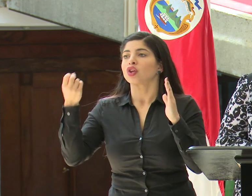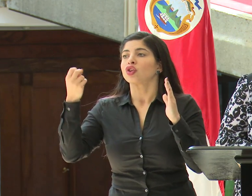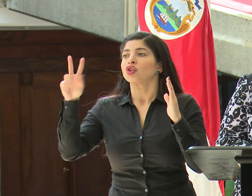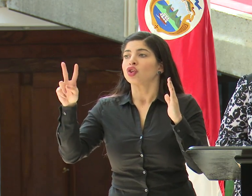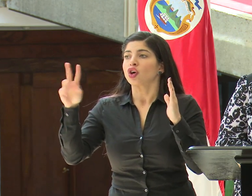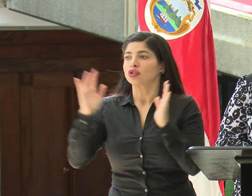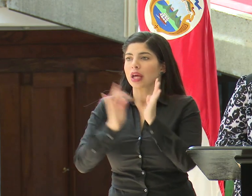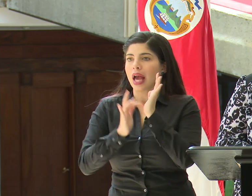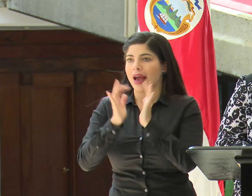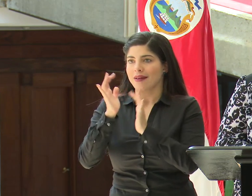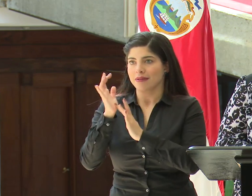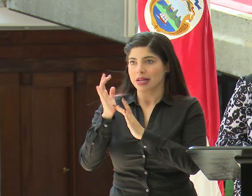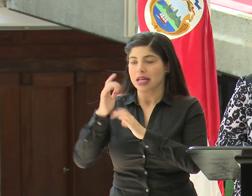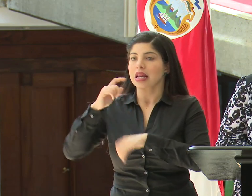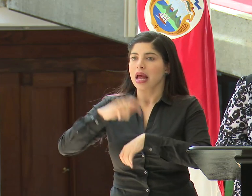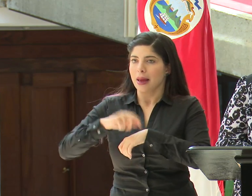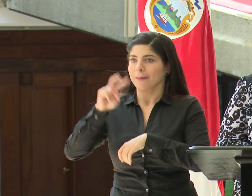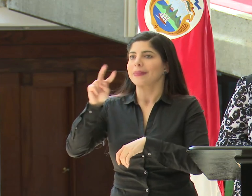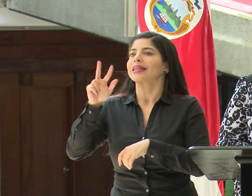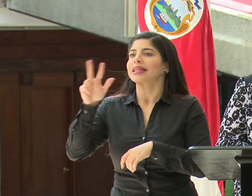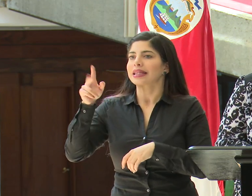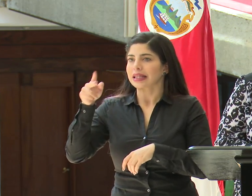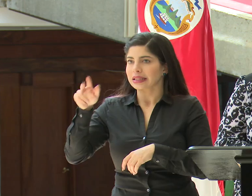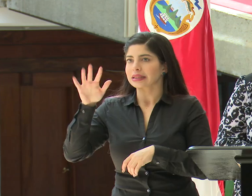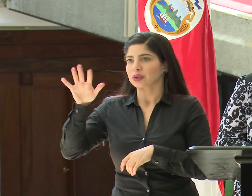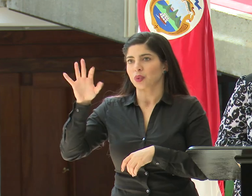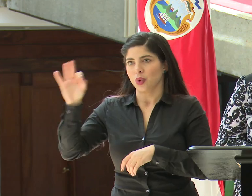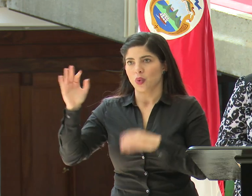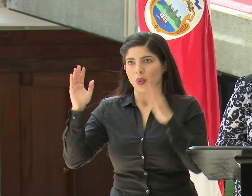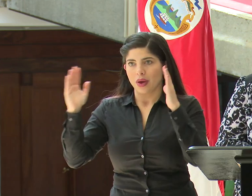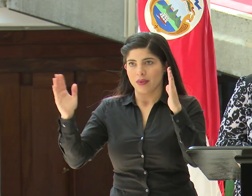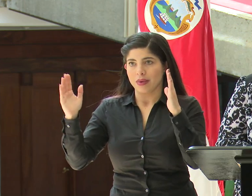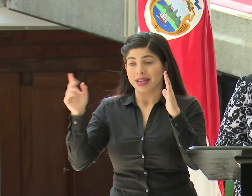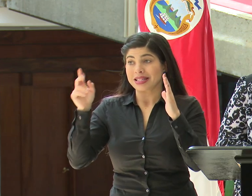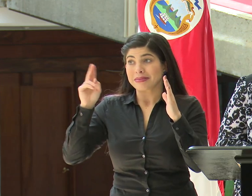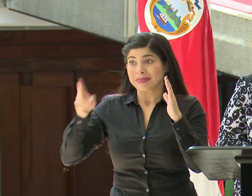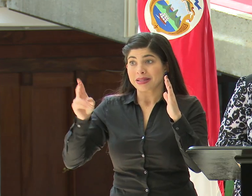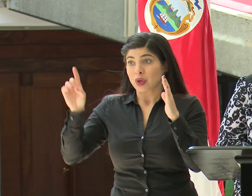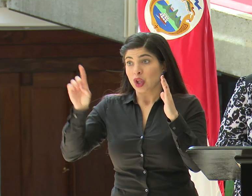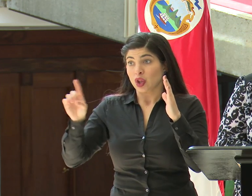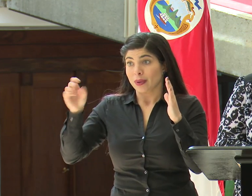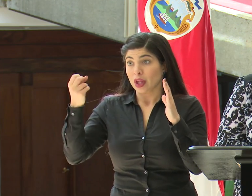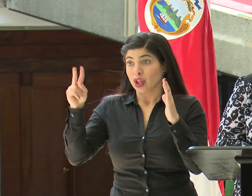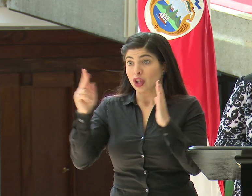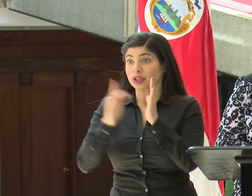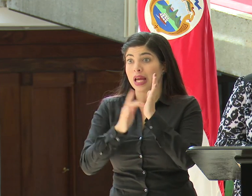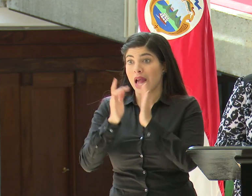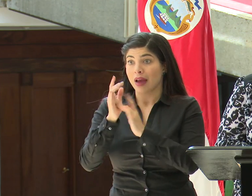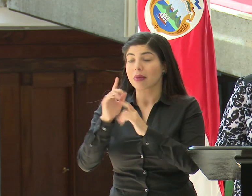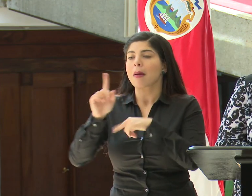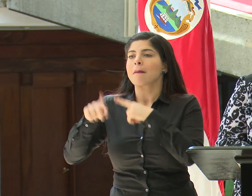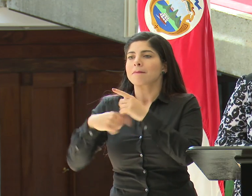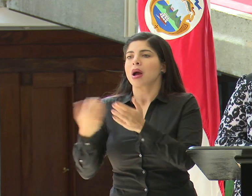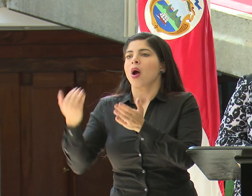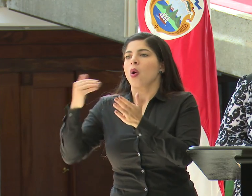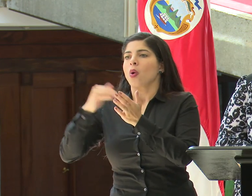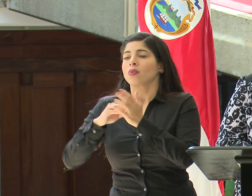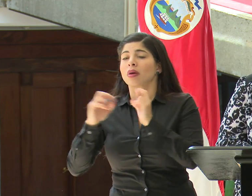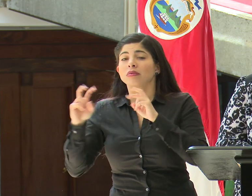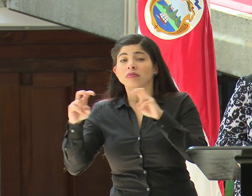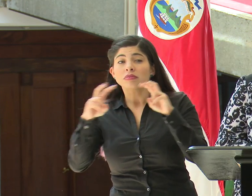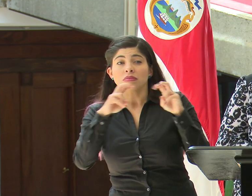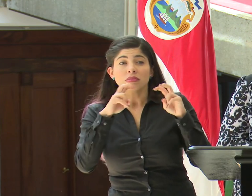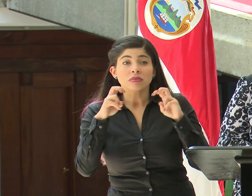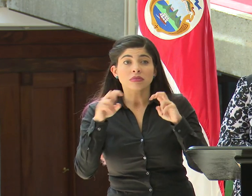abril a las 23.59. Ese mismo domingo, 12 de abril, se va a hacer un análisis si